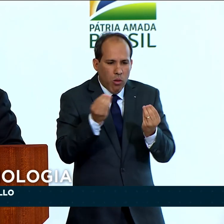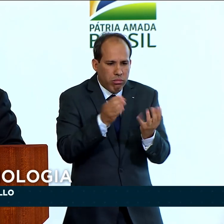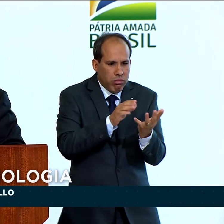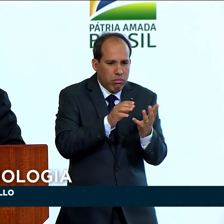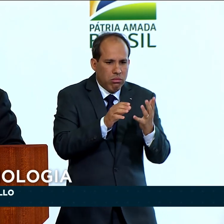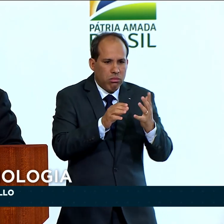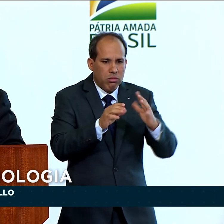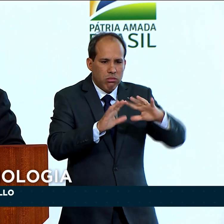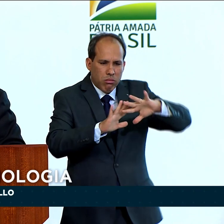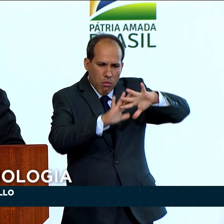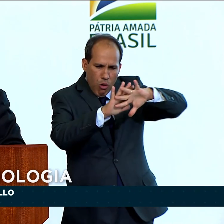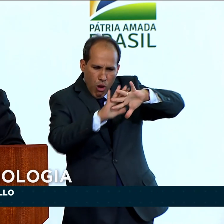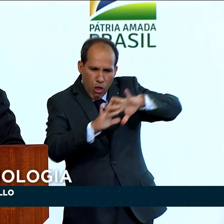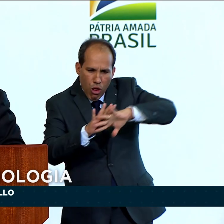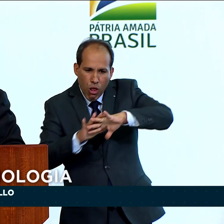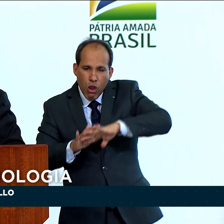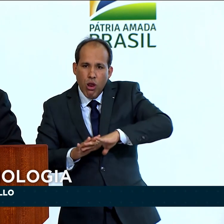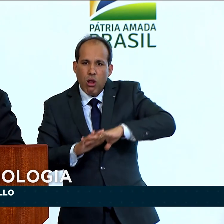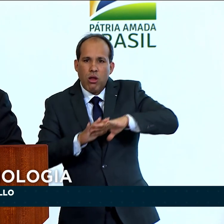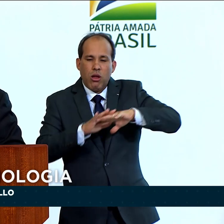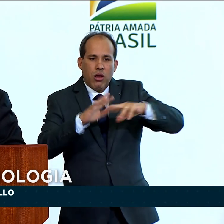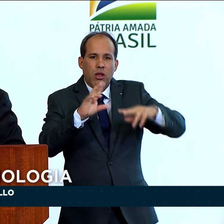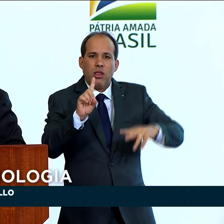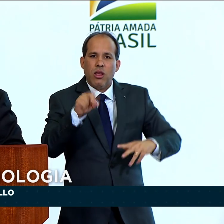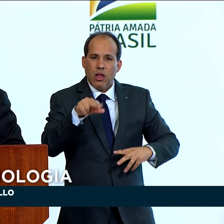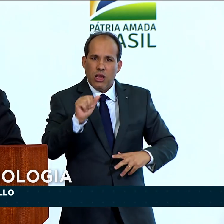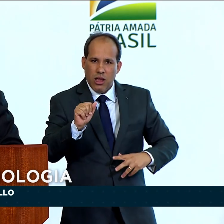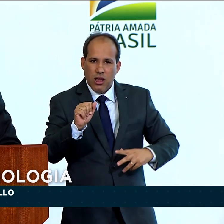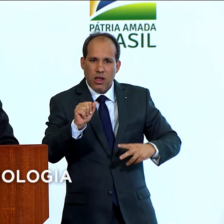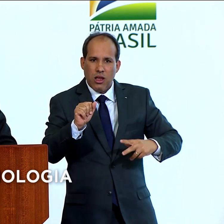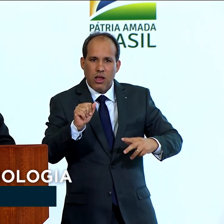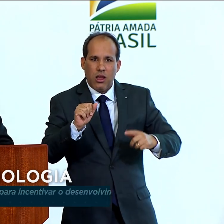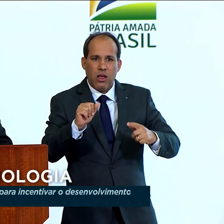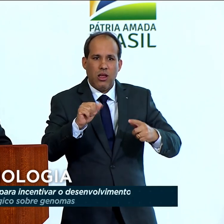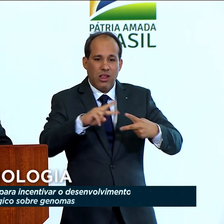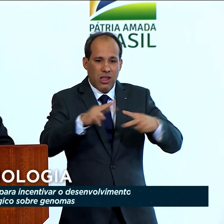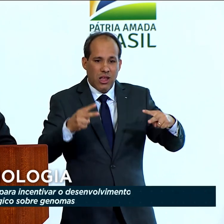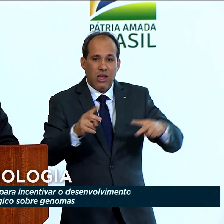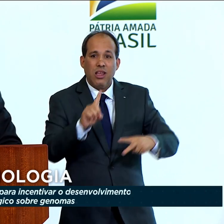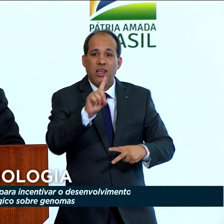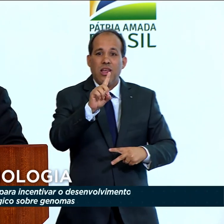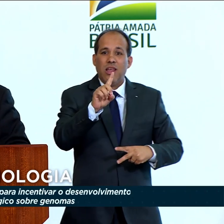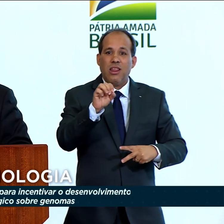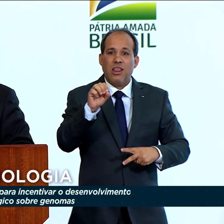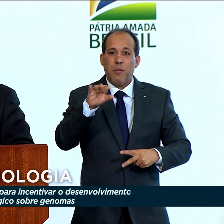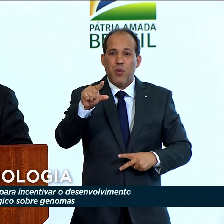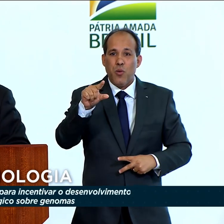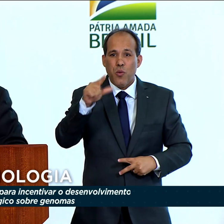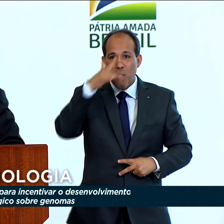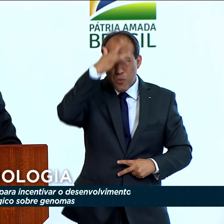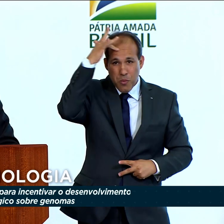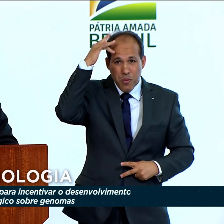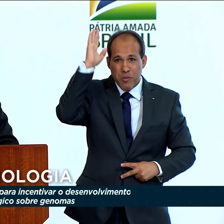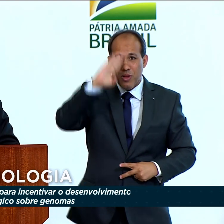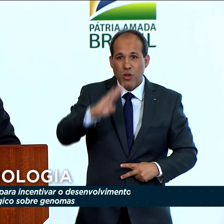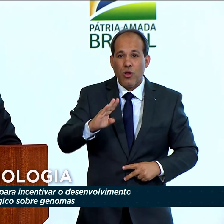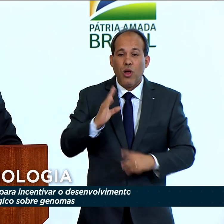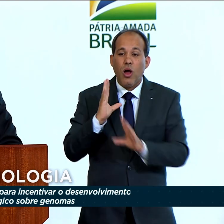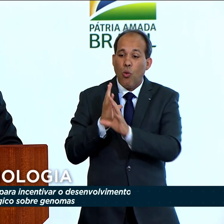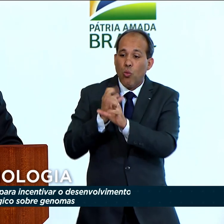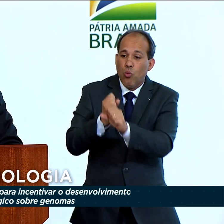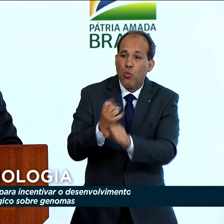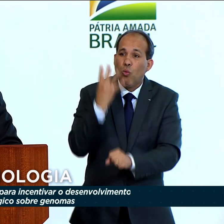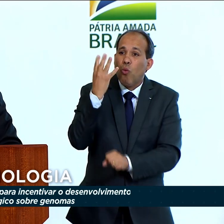do DNA de 100 mil brasileiros, em quatro anos, e isso vai nos dar